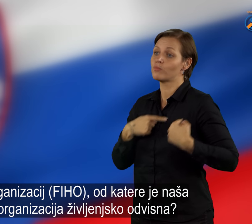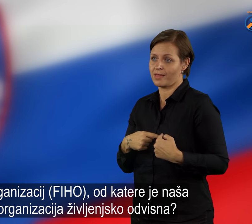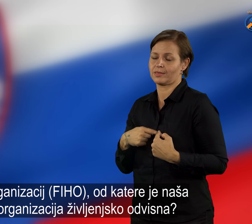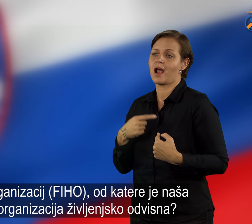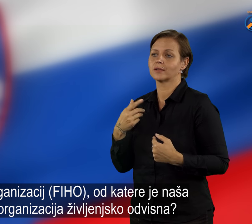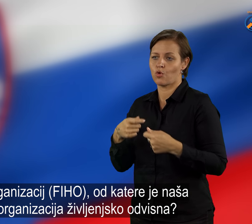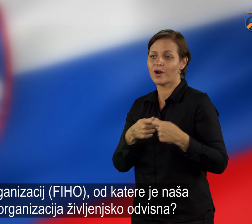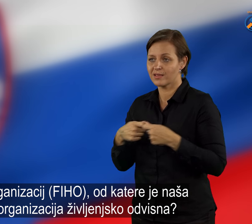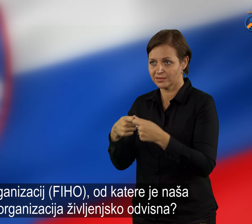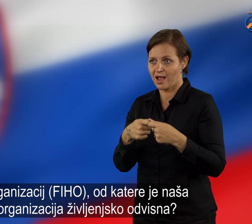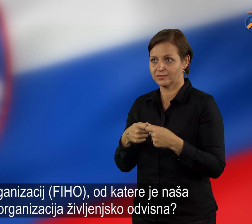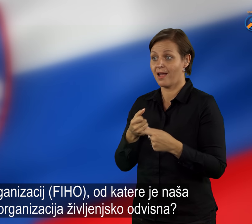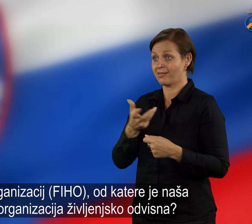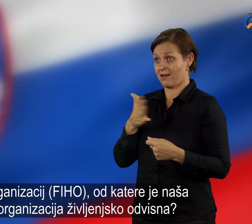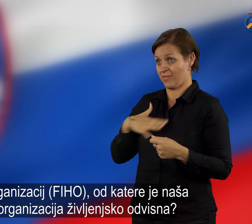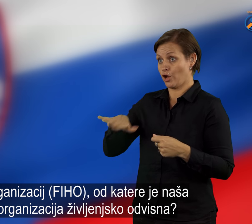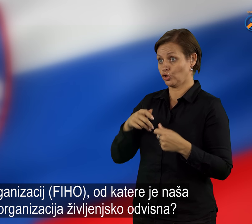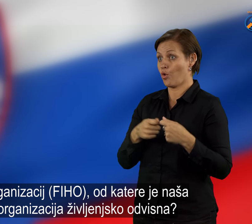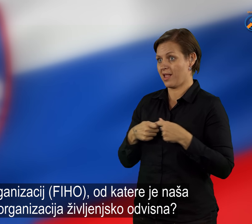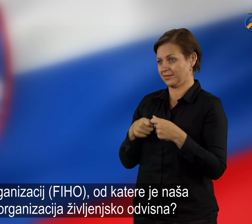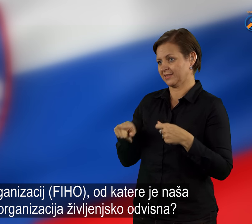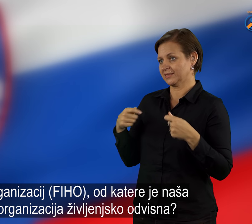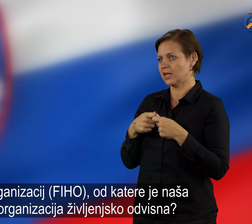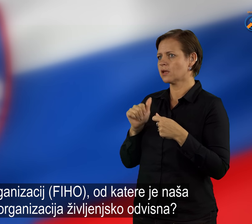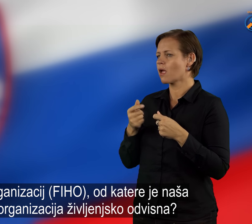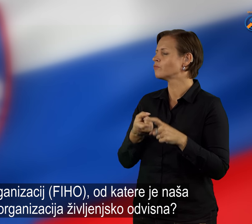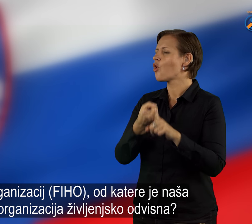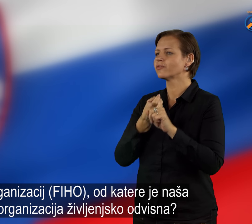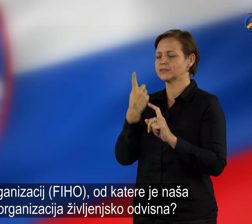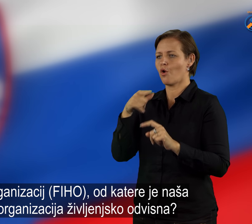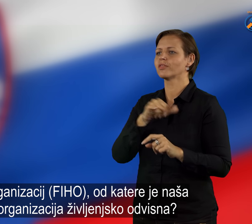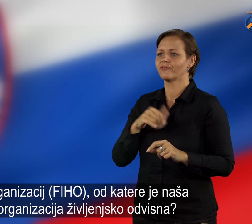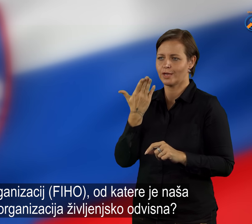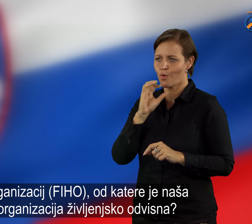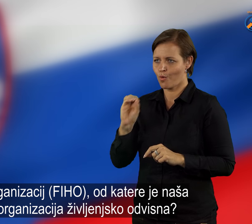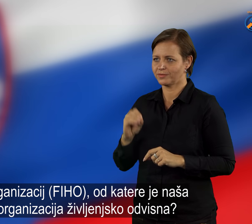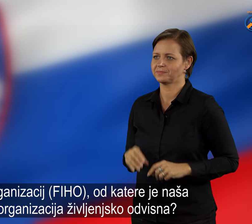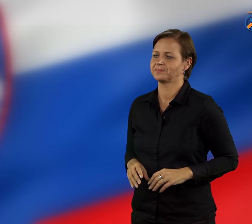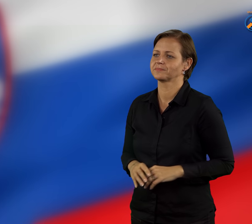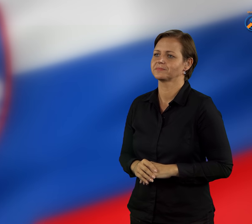organizacij, od katere je naša organizacija življensko odvisna.